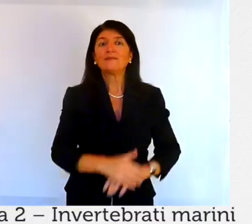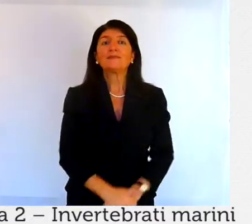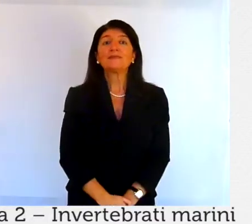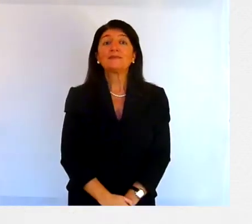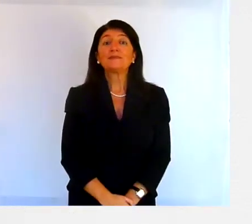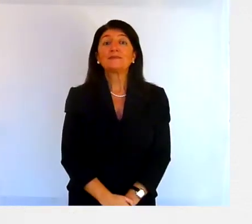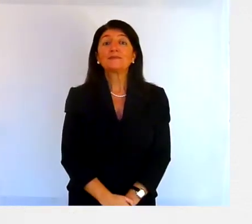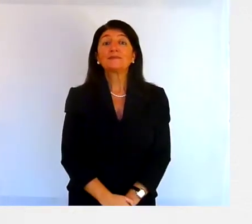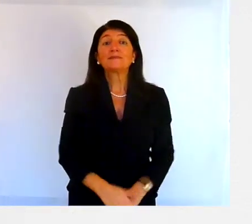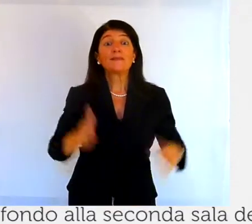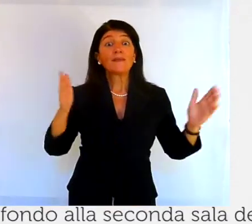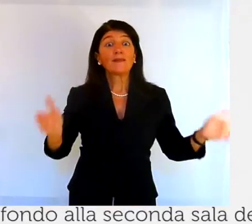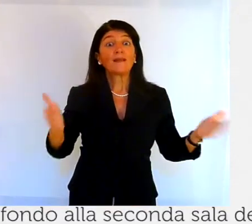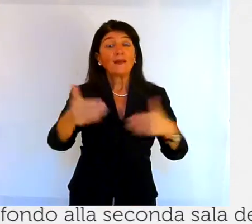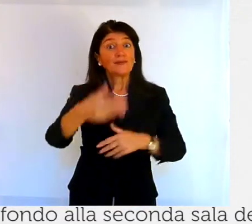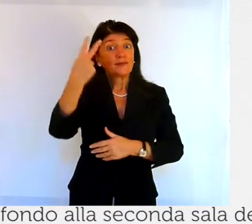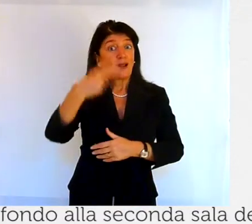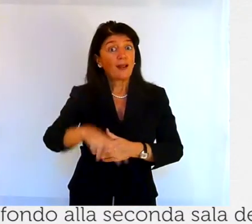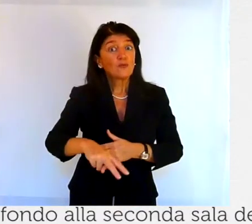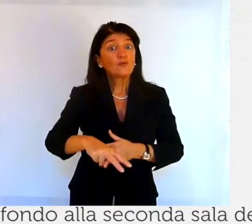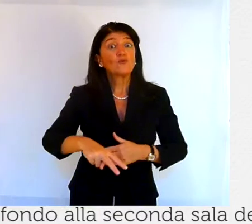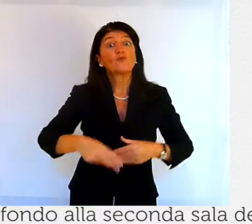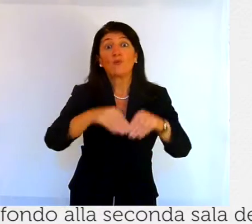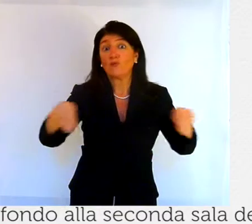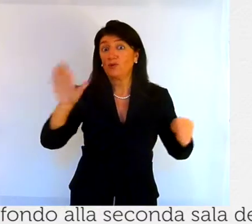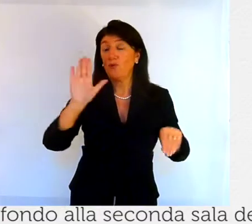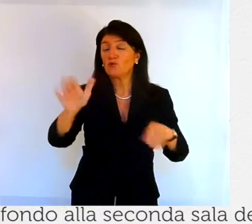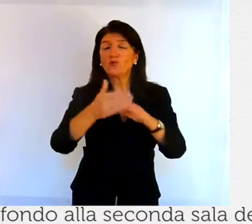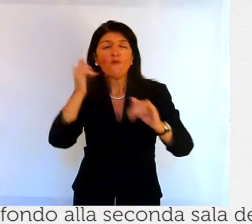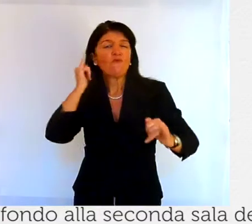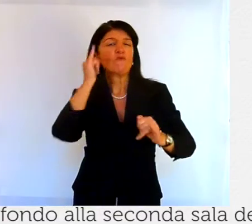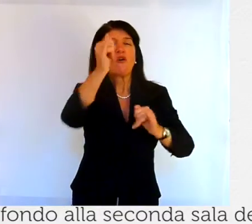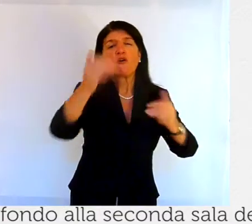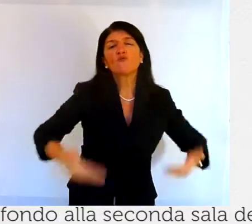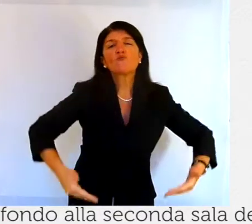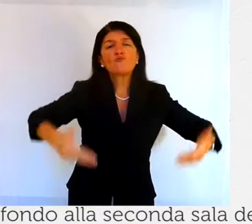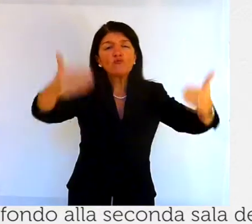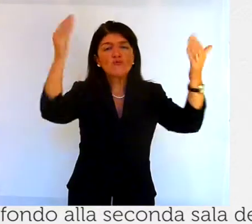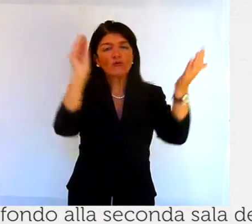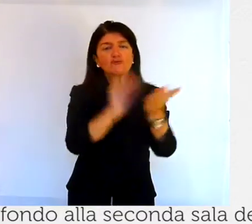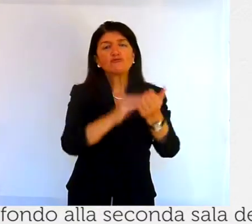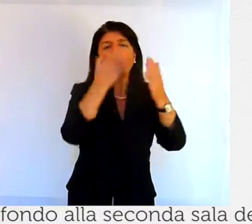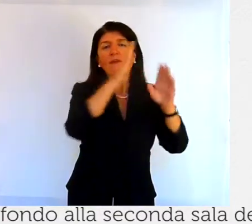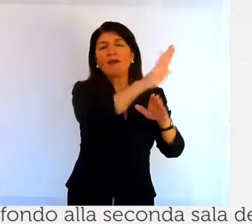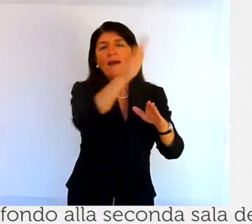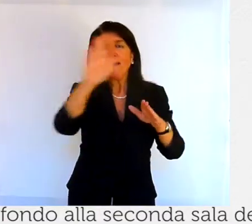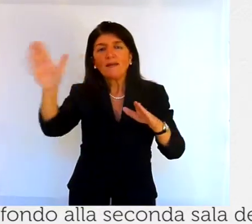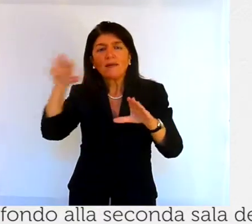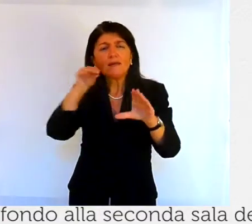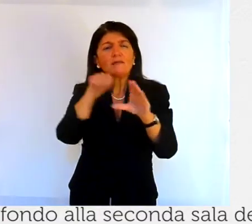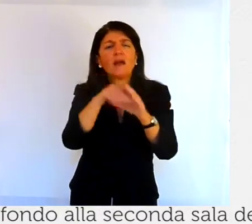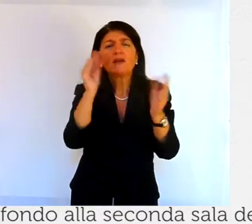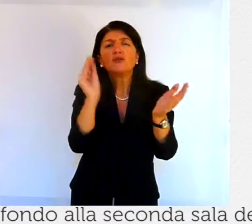la parete in fondo alla seconda sala del museo è allestita con vetrine che espongono